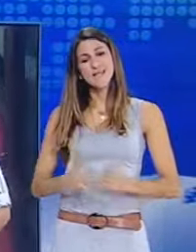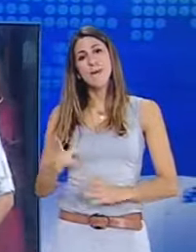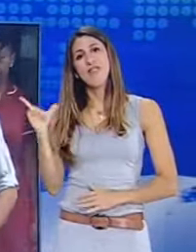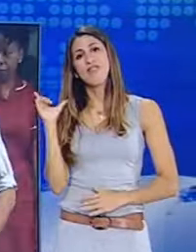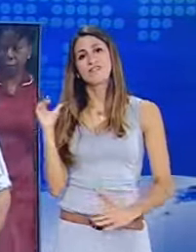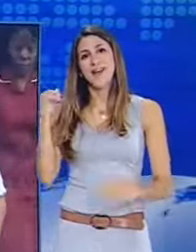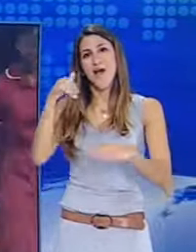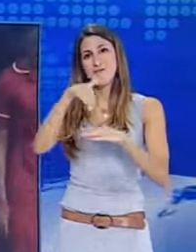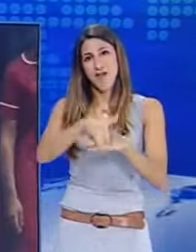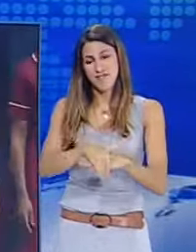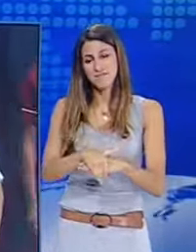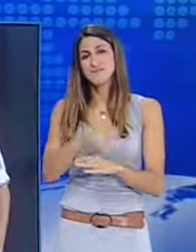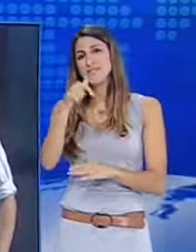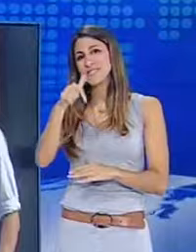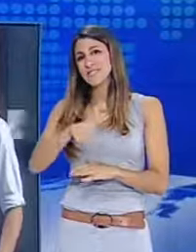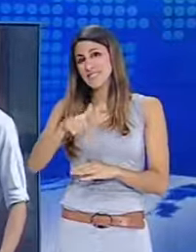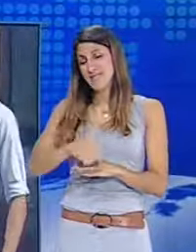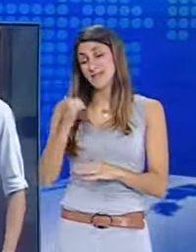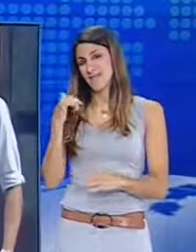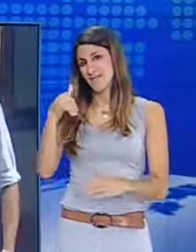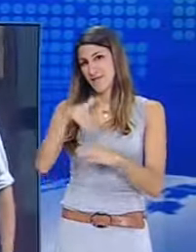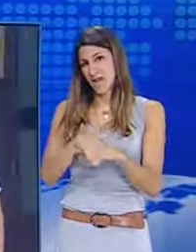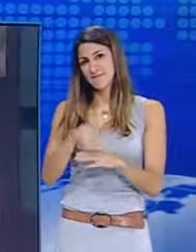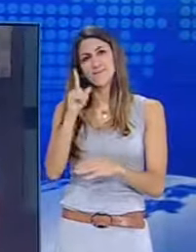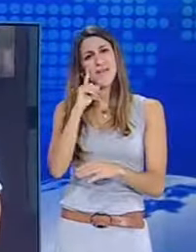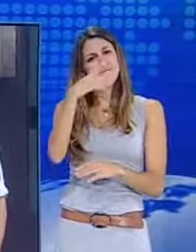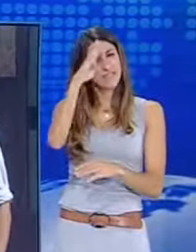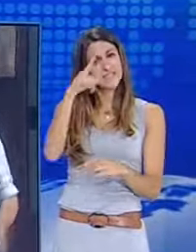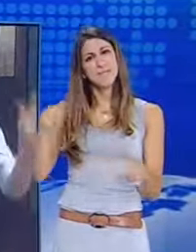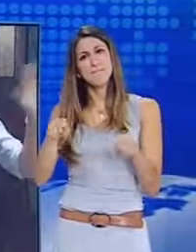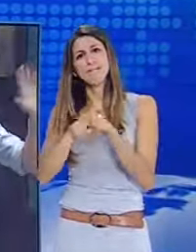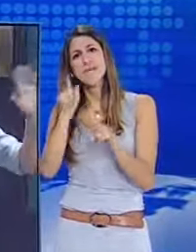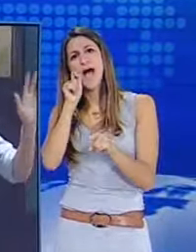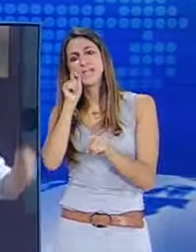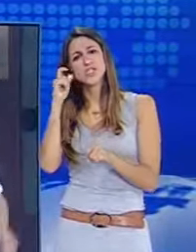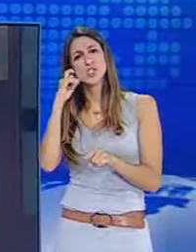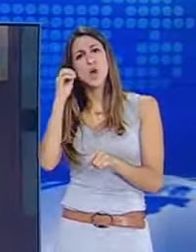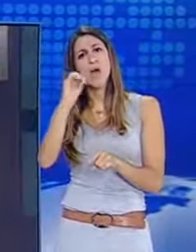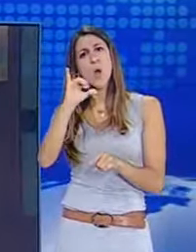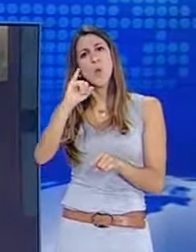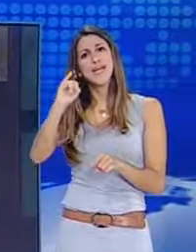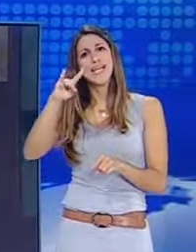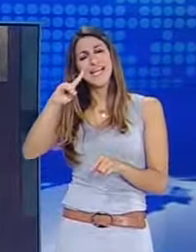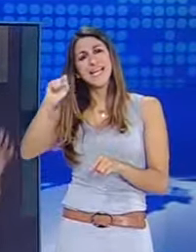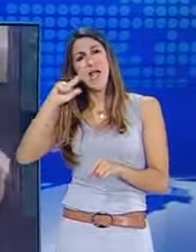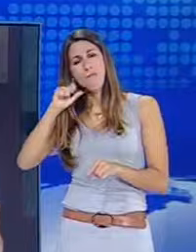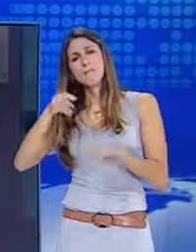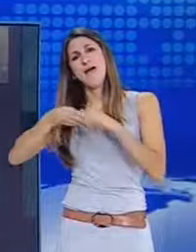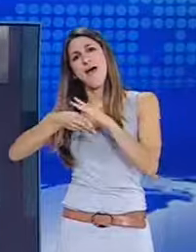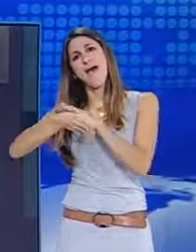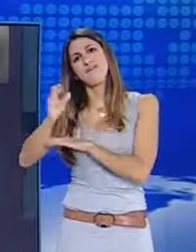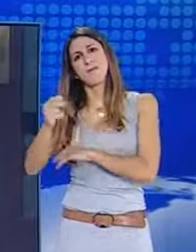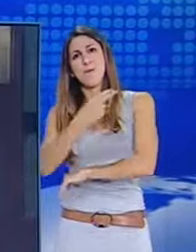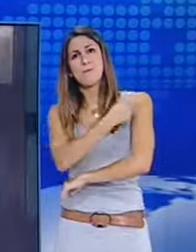συγκεντρωθεί έξω από το Μεευτήριο. Η Δούκισσα Κέιτ έφερε στον κόσμο τη Δευτέρα τον τρίτο στη σειρά διαδοχής για το θρόνο του Ηνωμένου Βασιλείου. Το